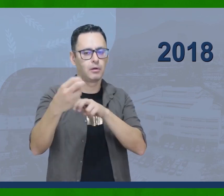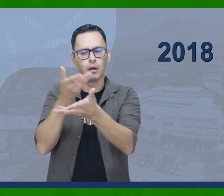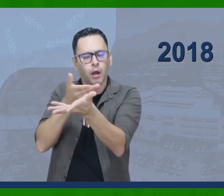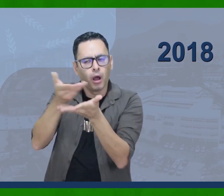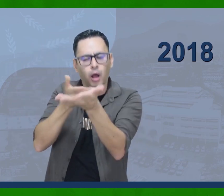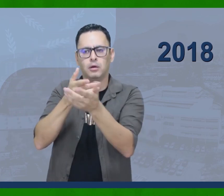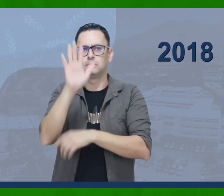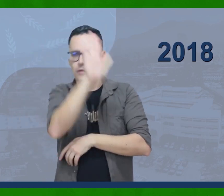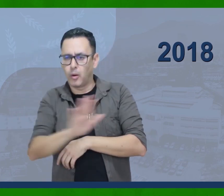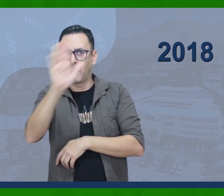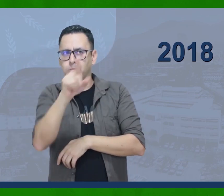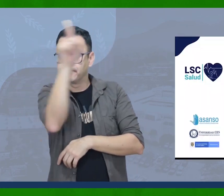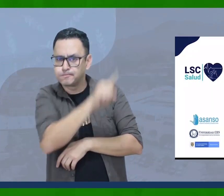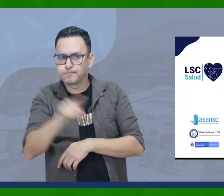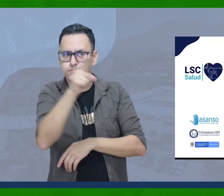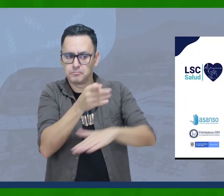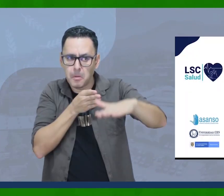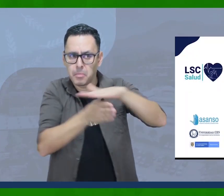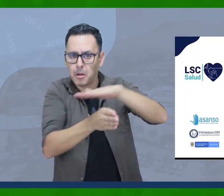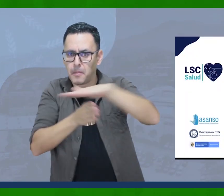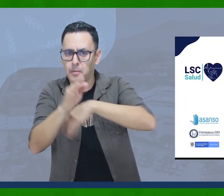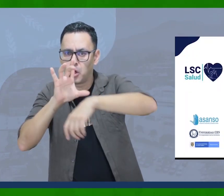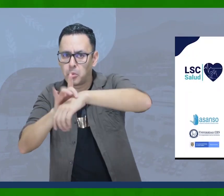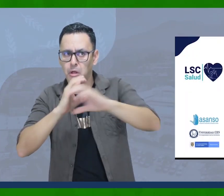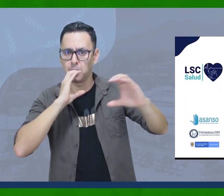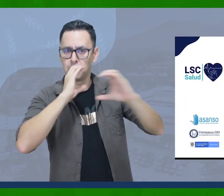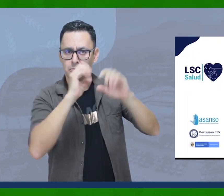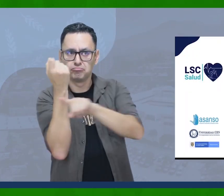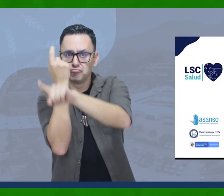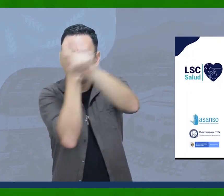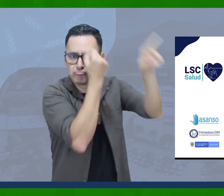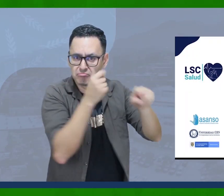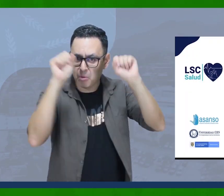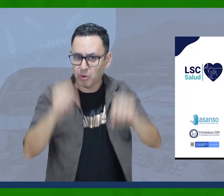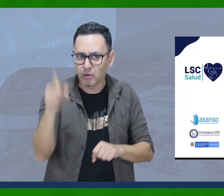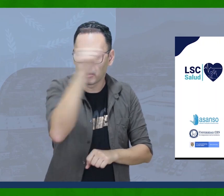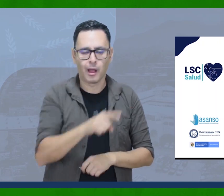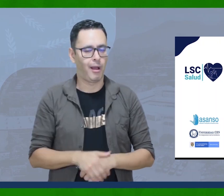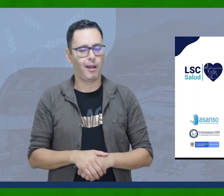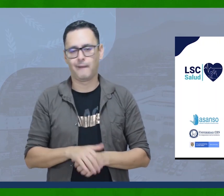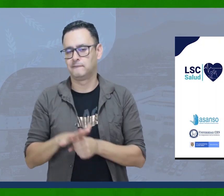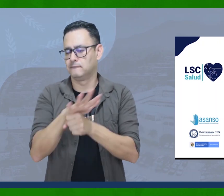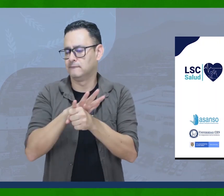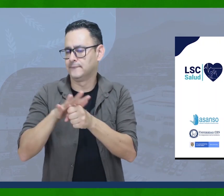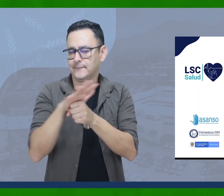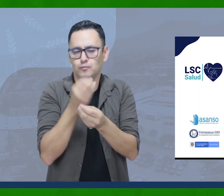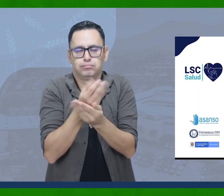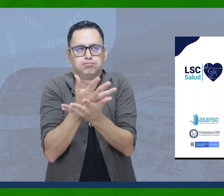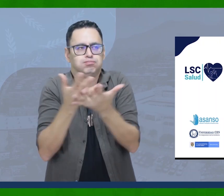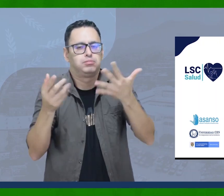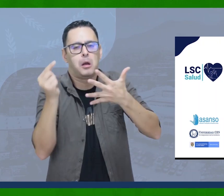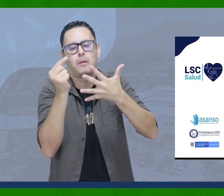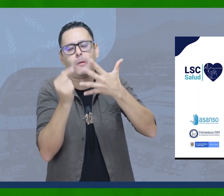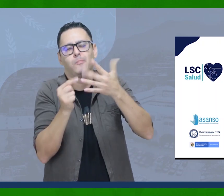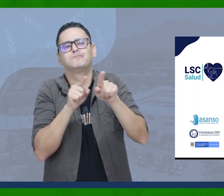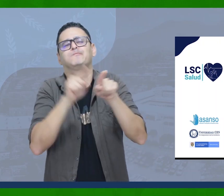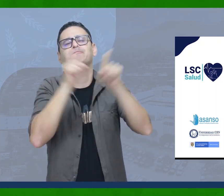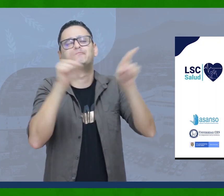y nos invitan a participar. Querían conocer cómo era la situación en cuanto a accesibilidad en salud, dado que era muy preocupante y habían pocas